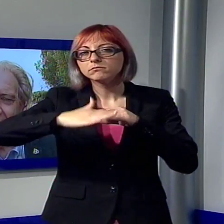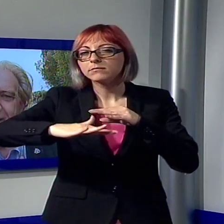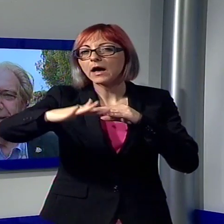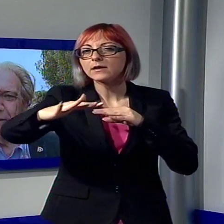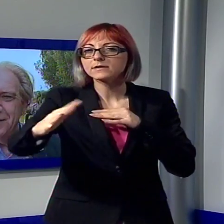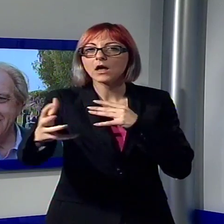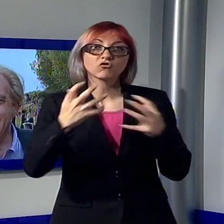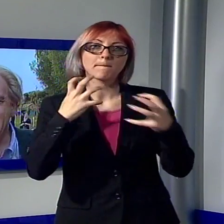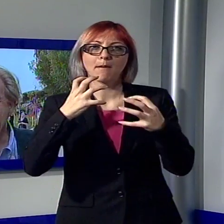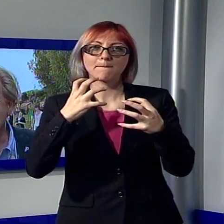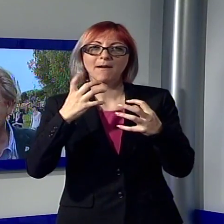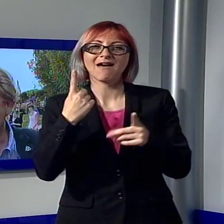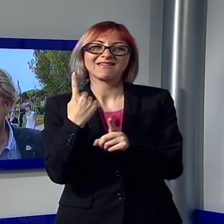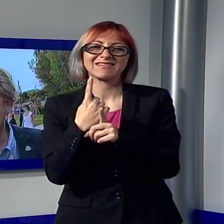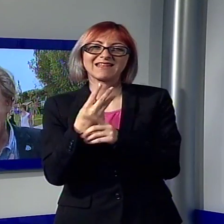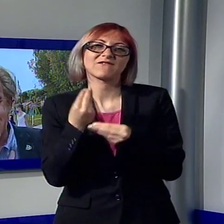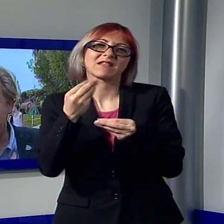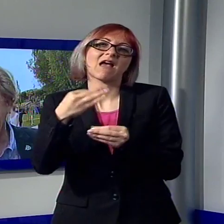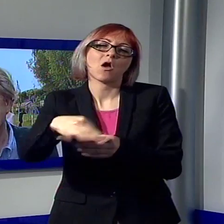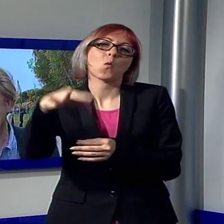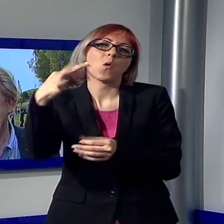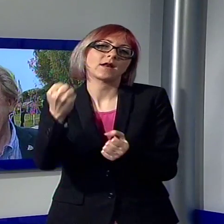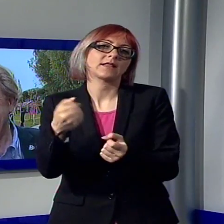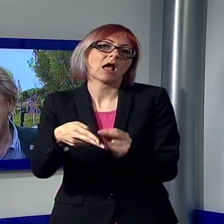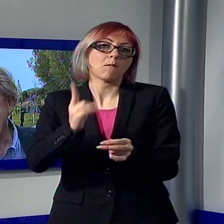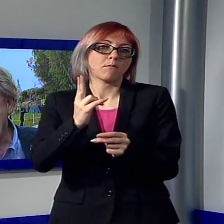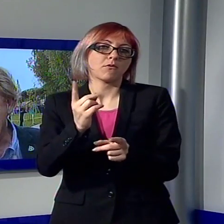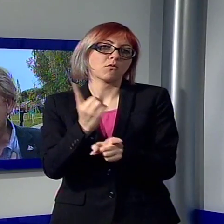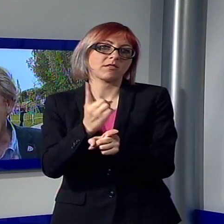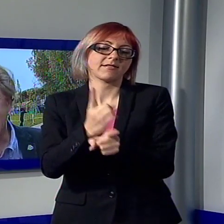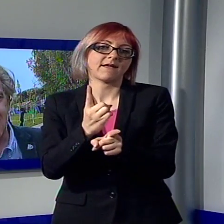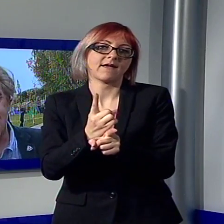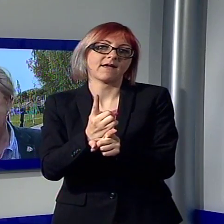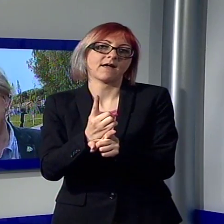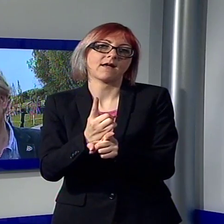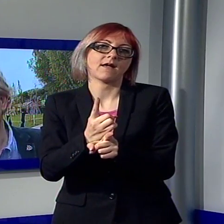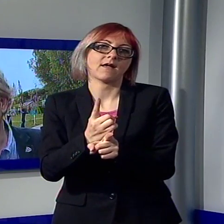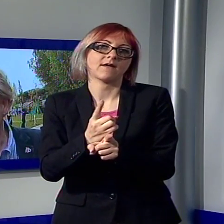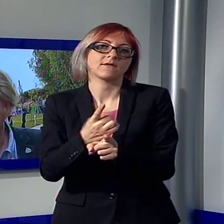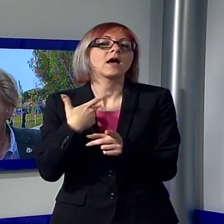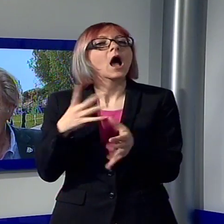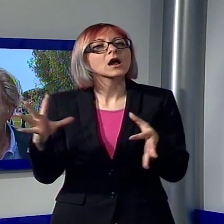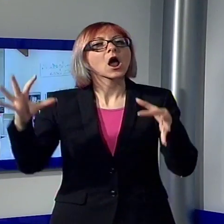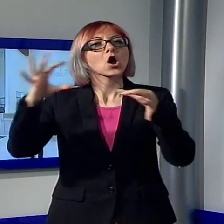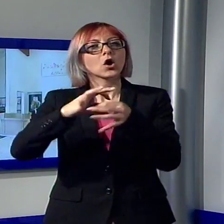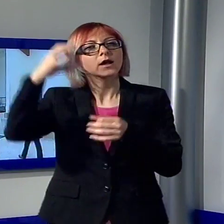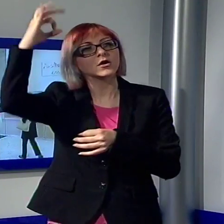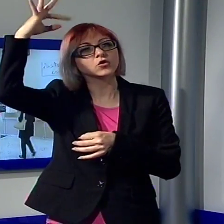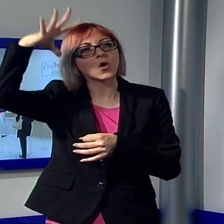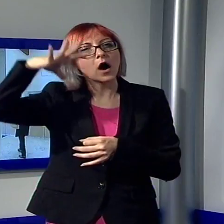come dire, rivissuto in quella dimensione dell'anima che appartiene proprio a questi luoghi. Questo